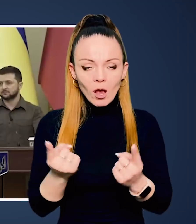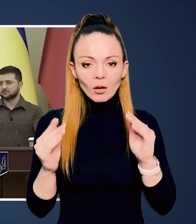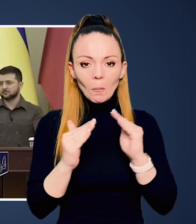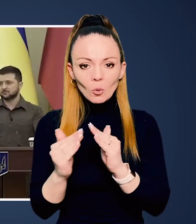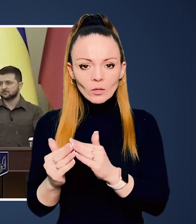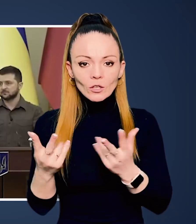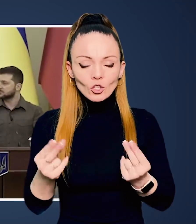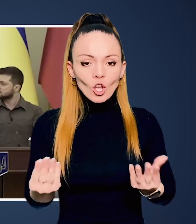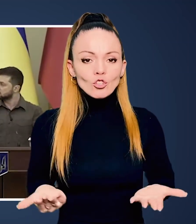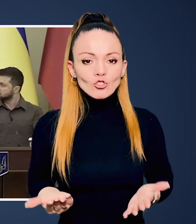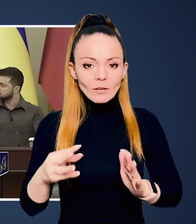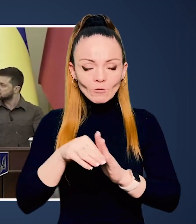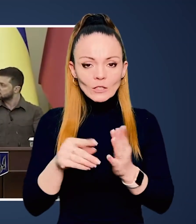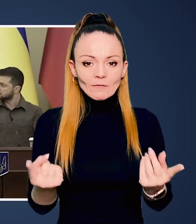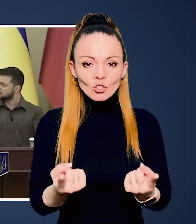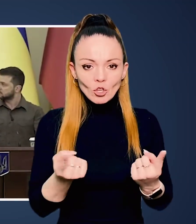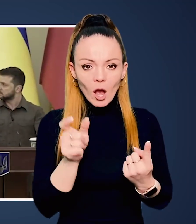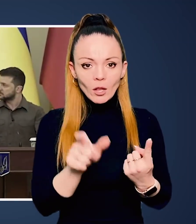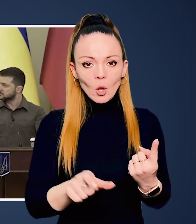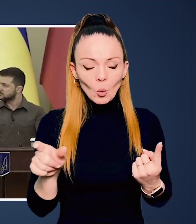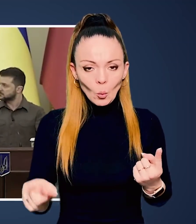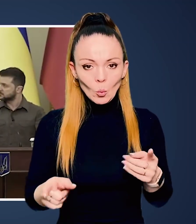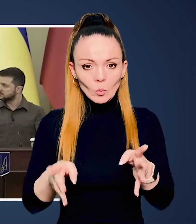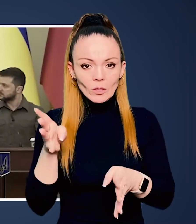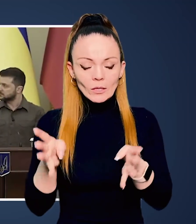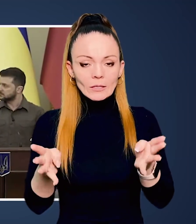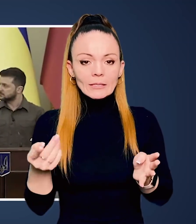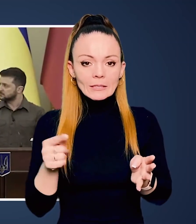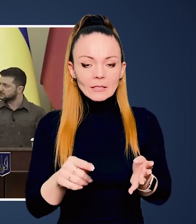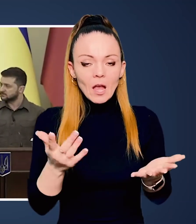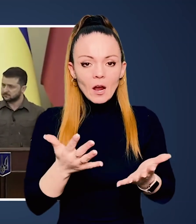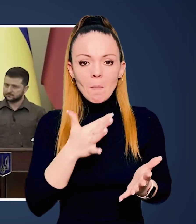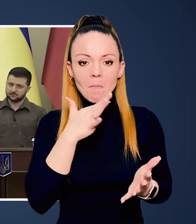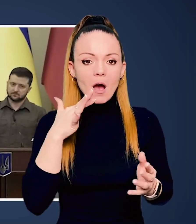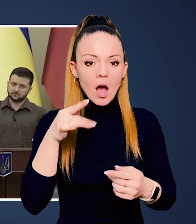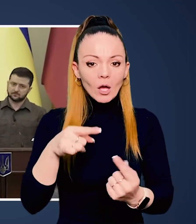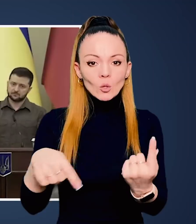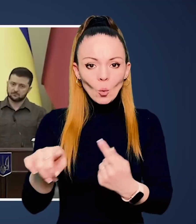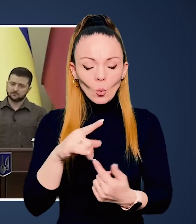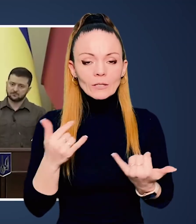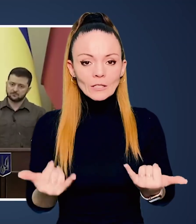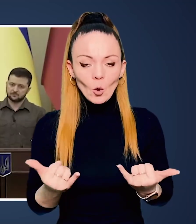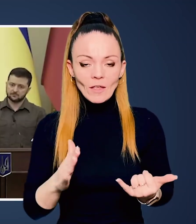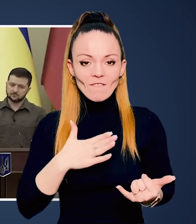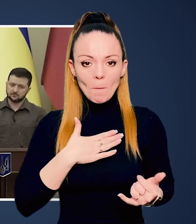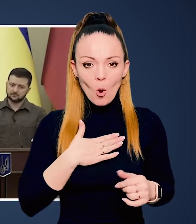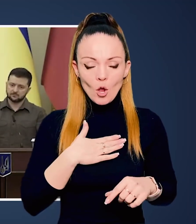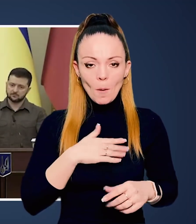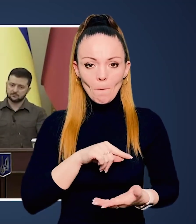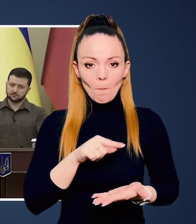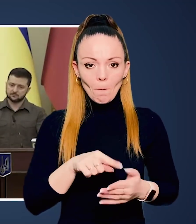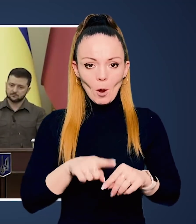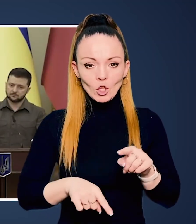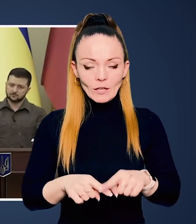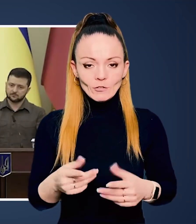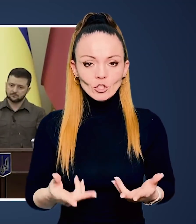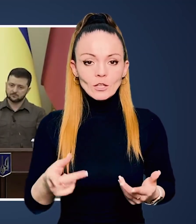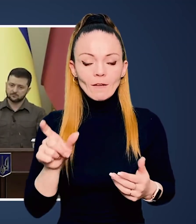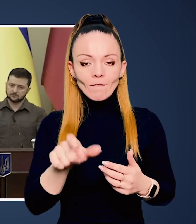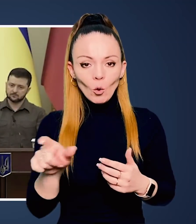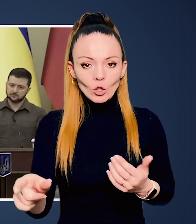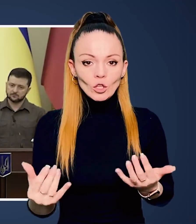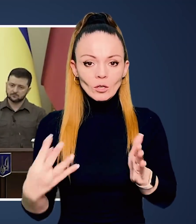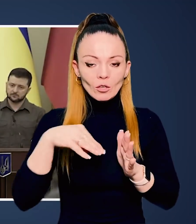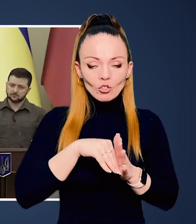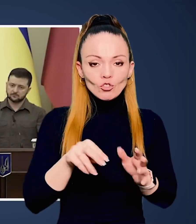Звичайні будинки, де живуть звичайні люди, ті, які в багатьох випадках сьогодні в моїй батьківщині, бо вони